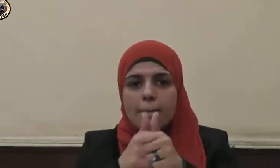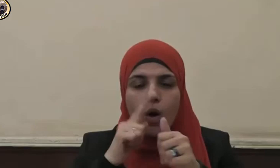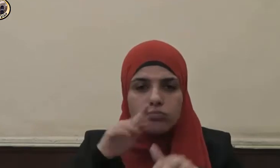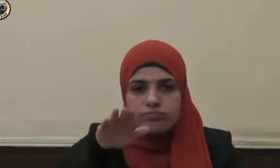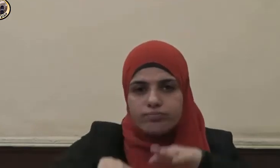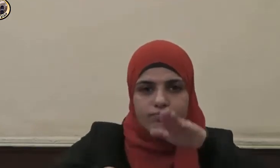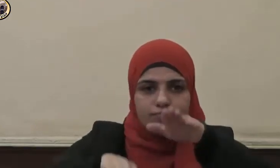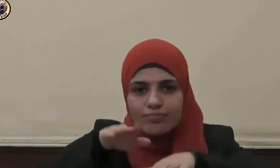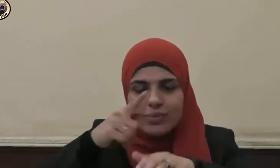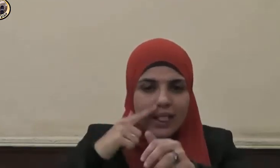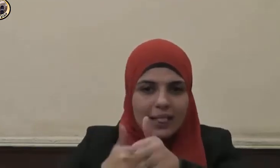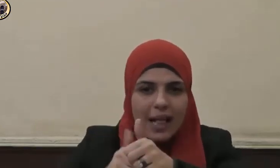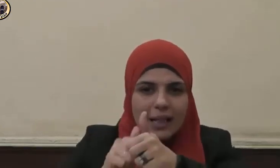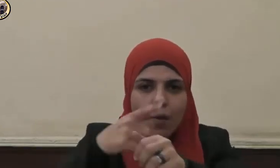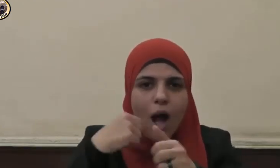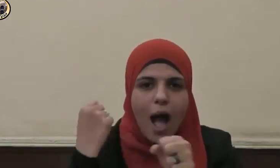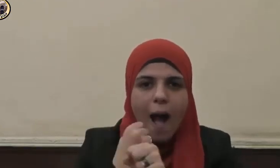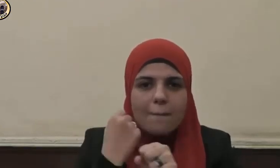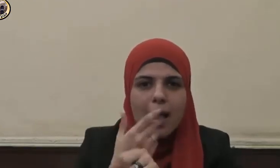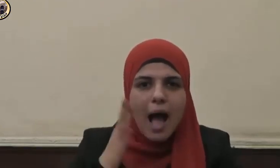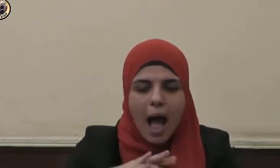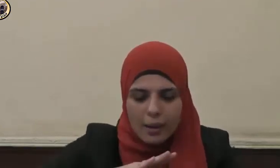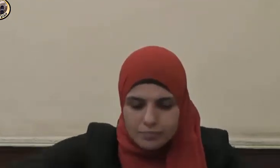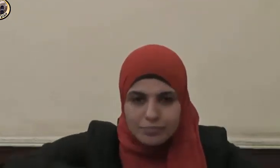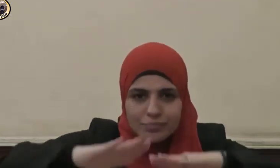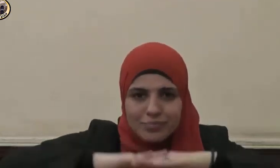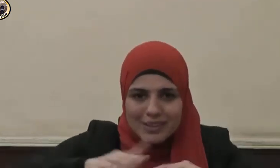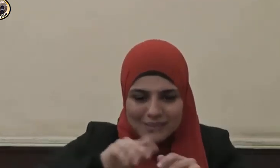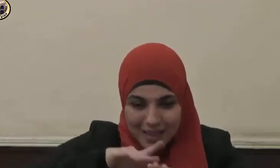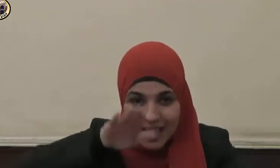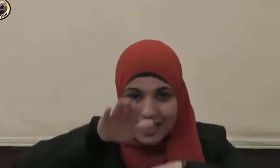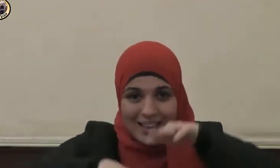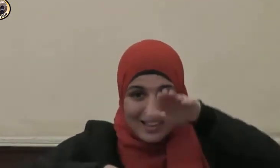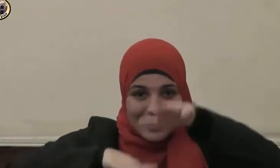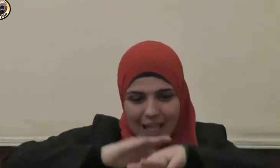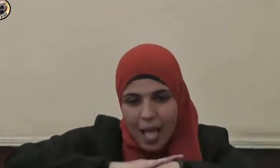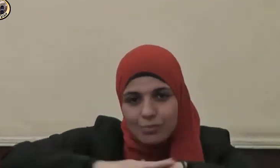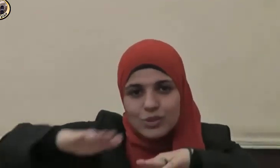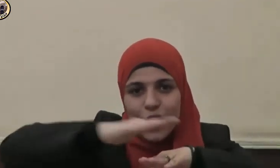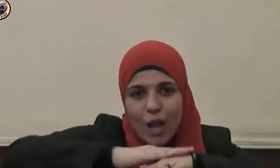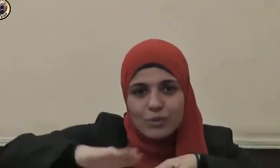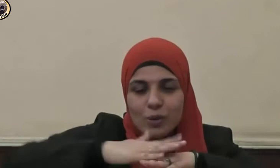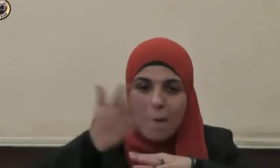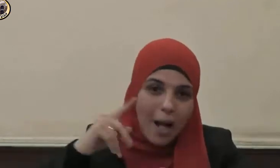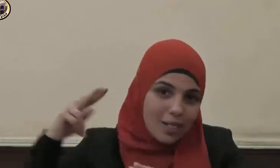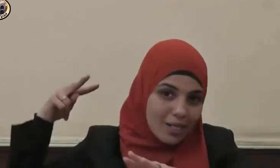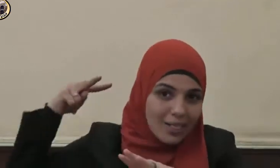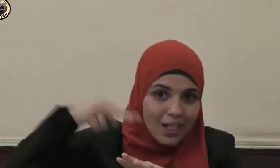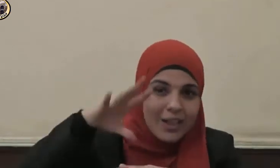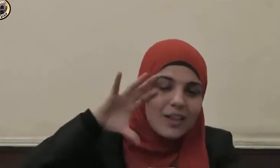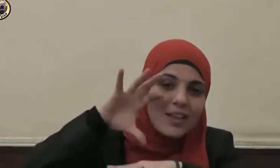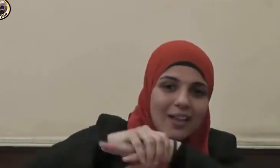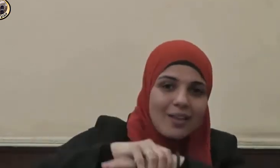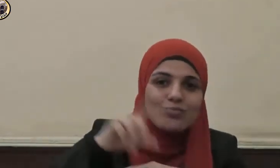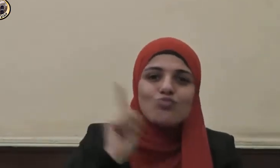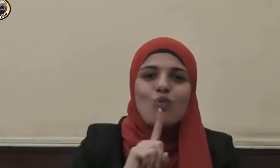للعمل على إخفائها أخذا بالأسباب وهو يدرك غاية الإدراك أن